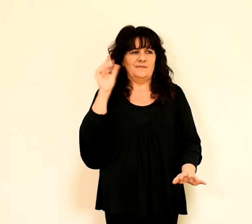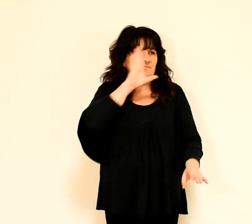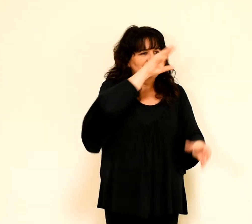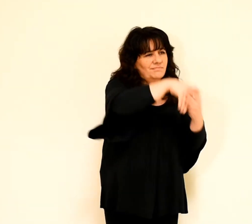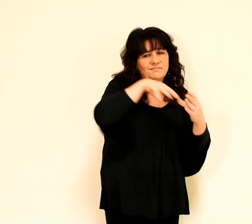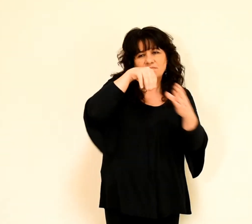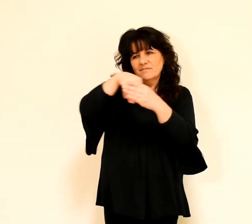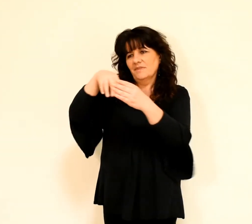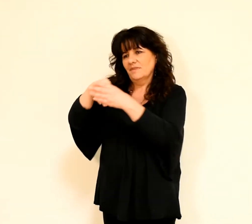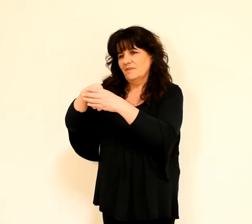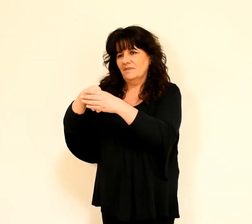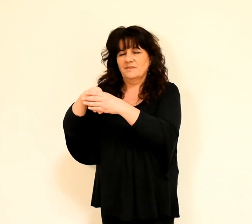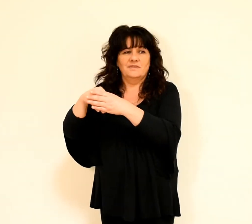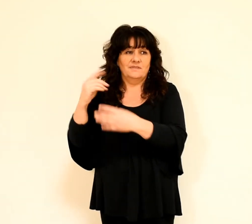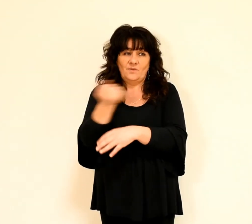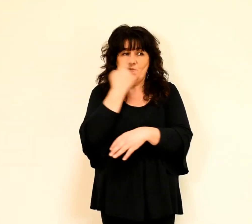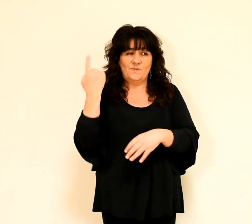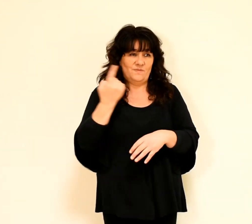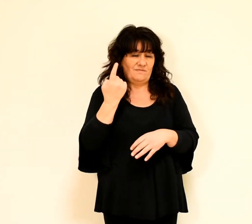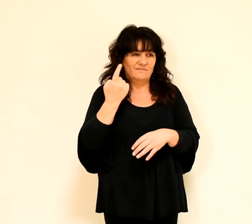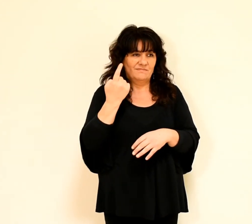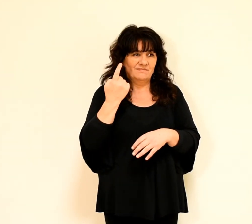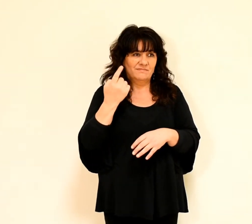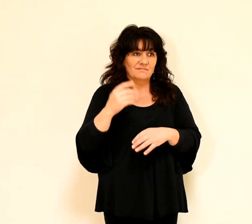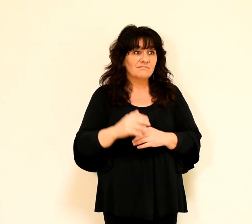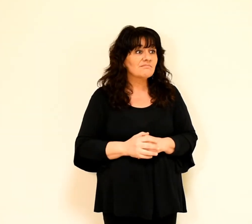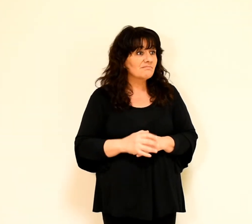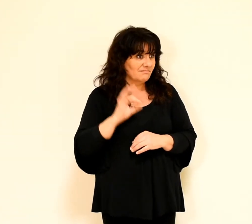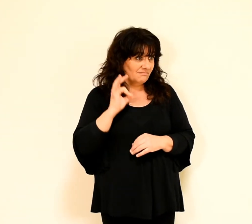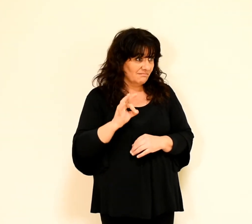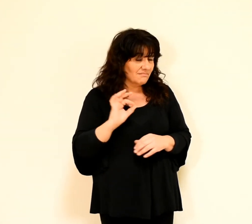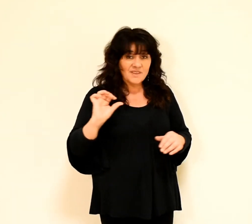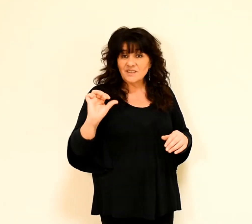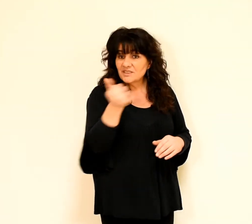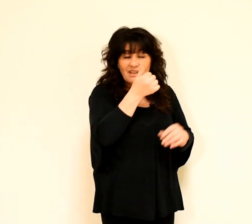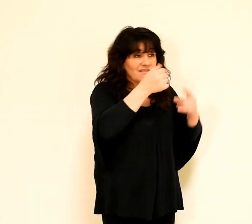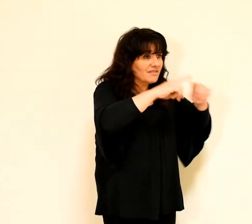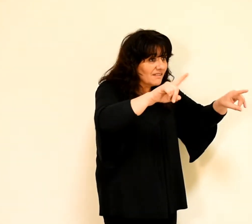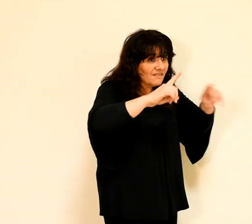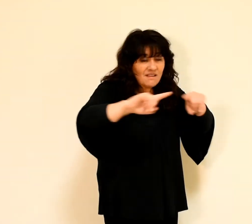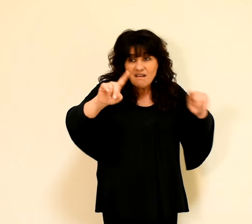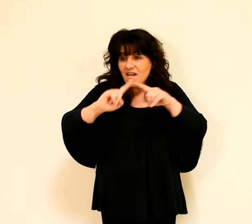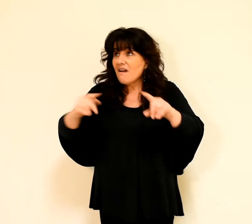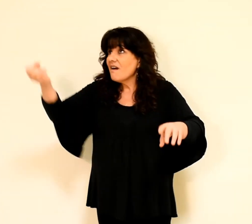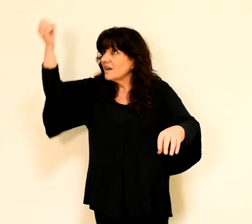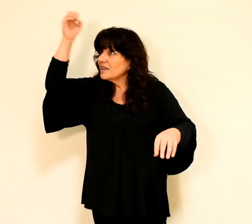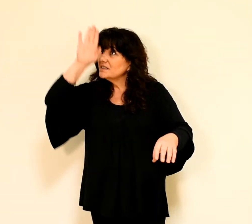A chacun est donné la manifestation de l'esprit en vue du bien.